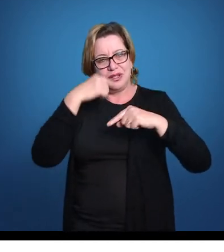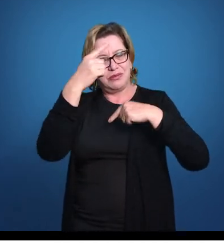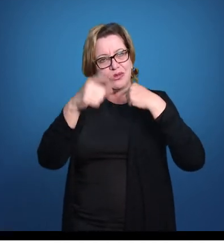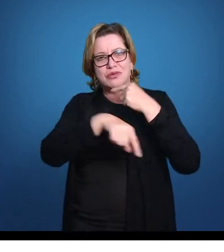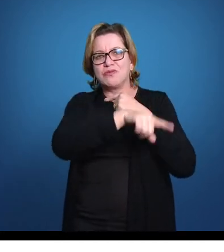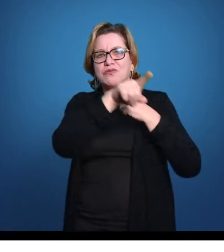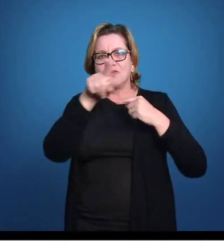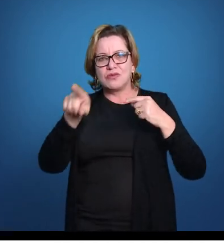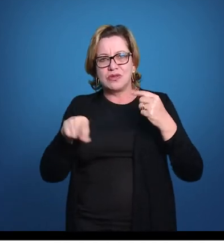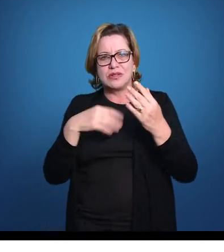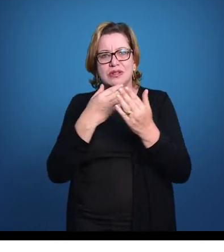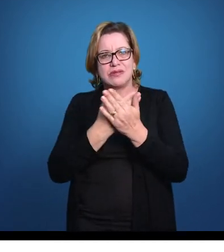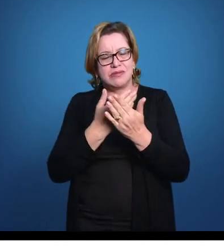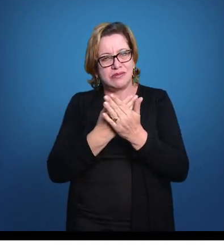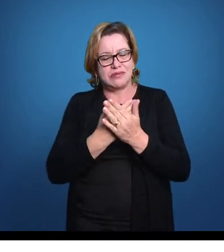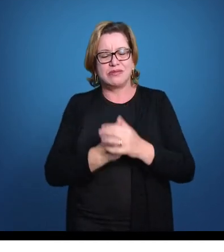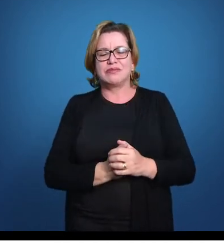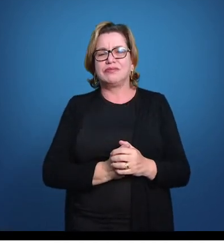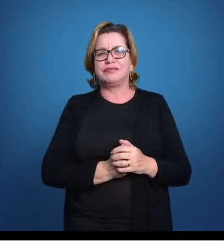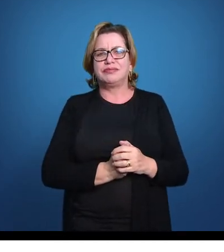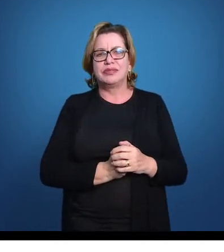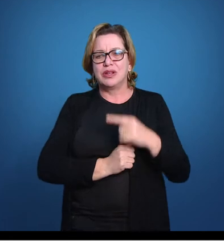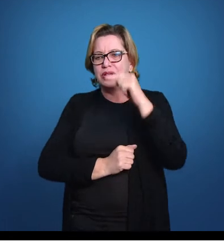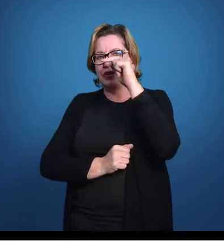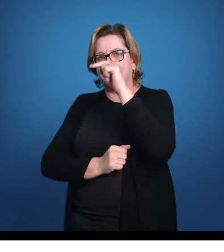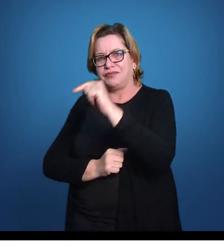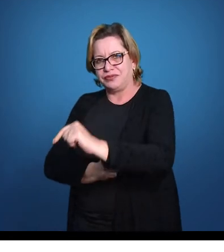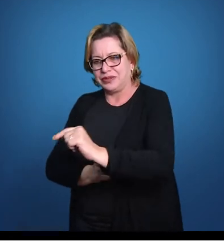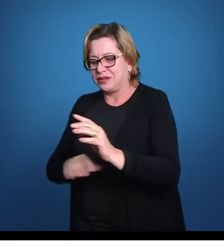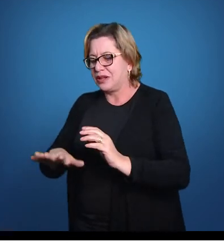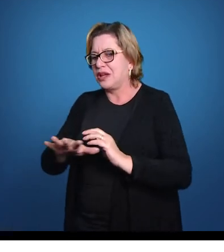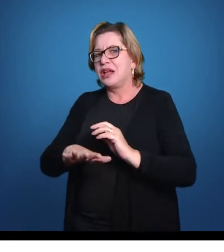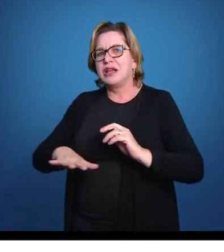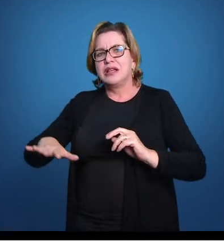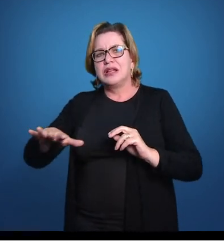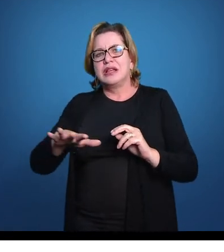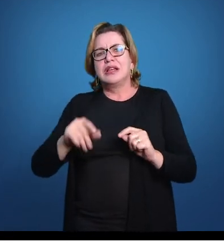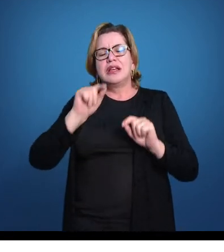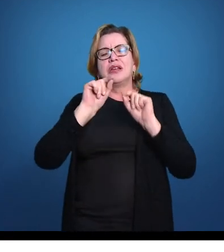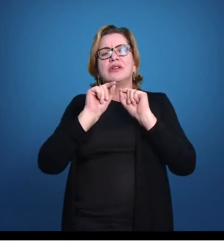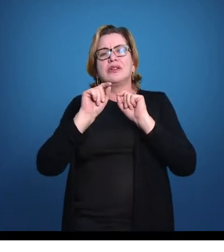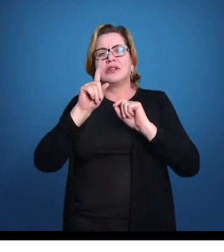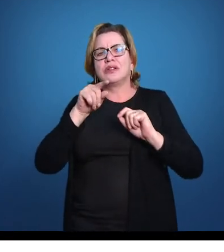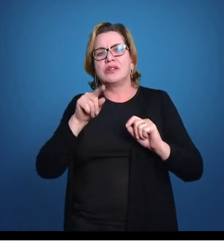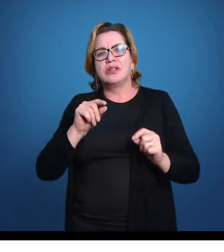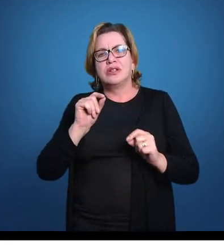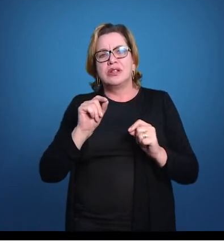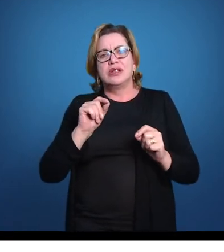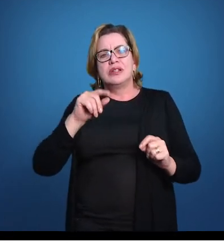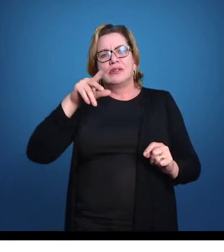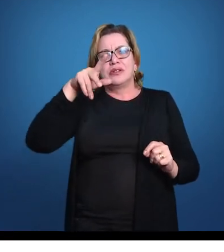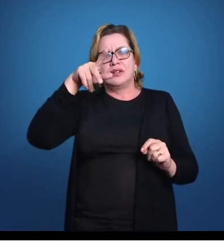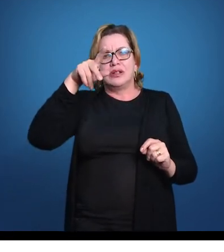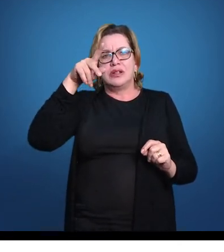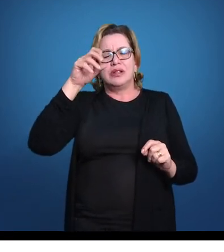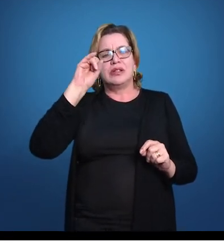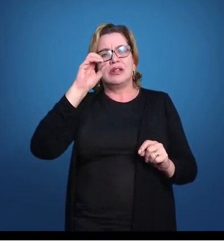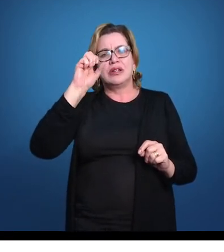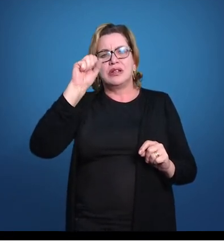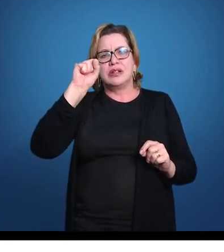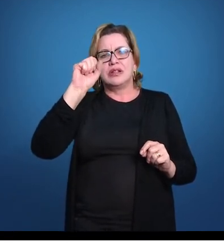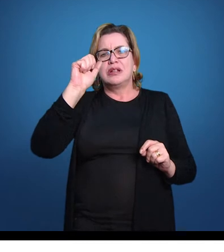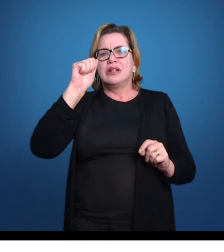estar estudando nos capítulos indicados. E o outro grande grupo aí de peixes ósseos são os peixes